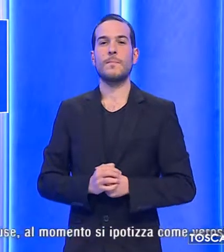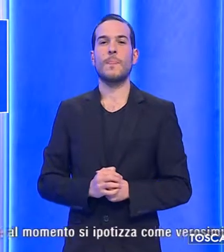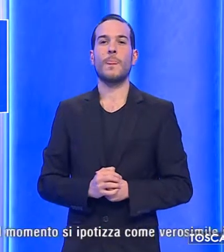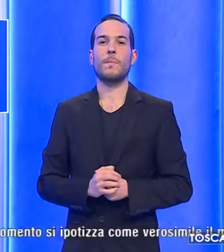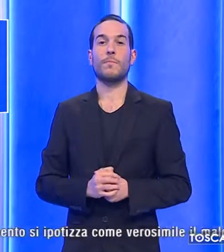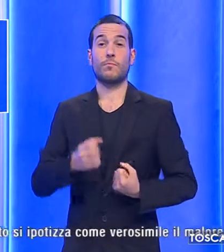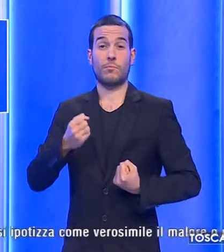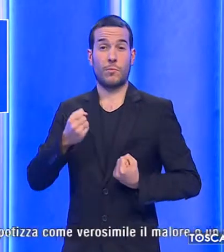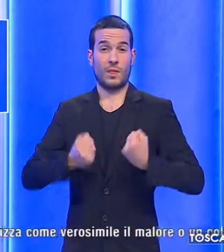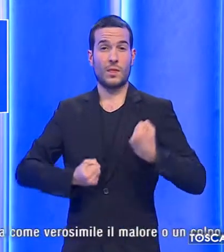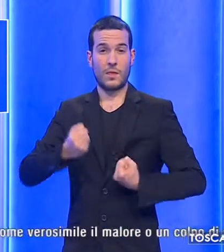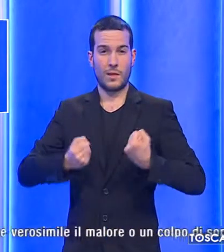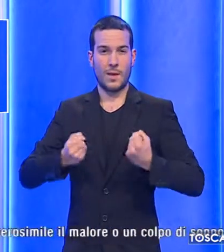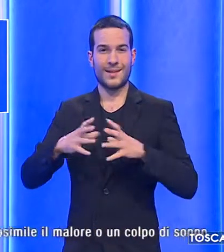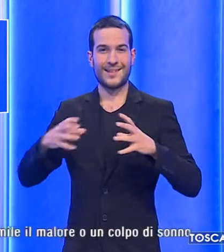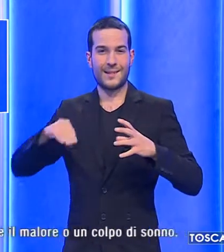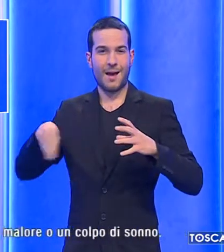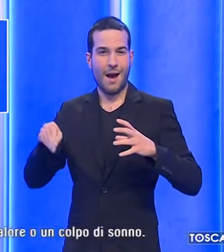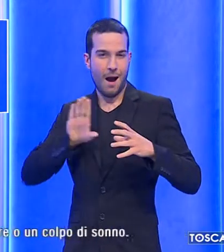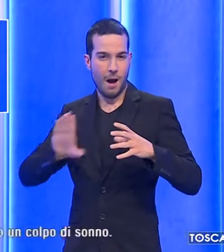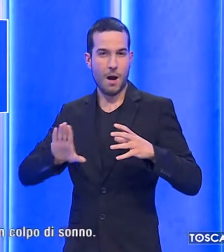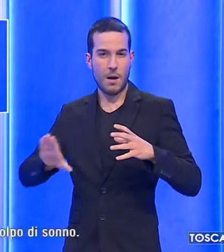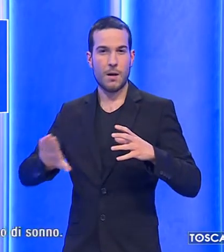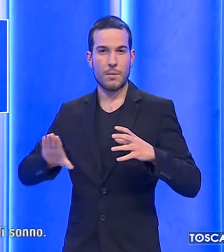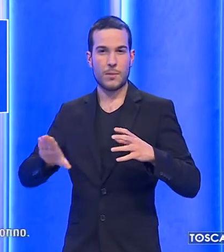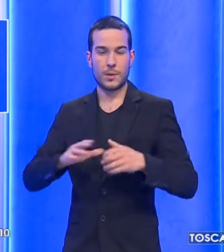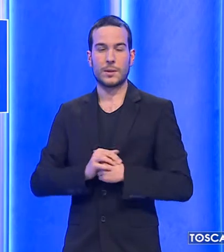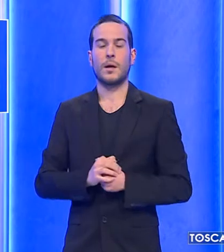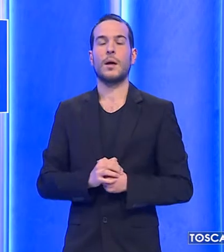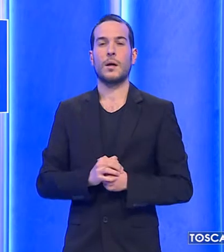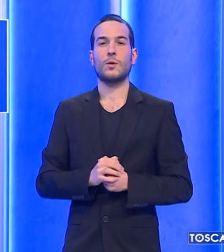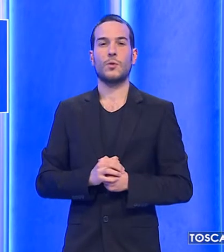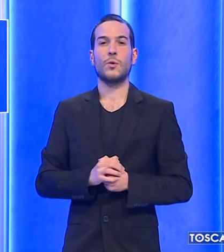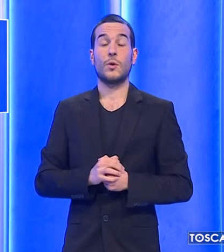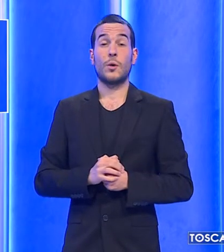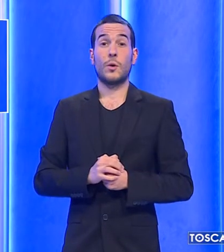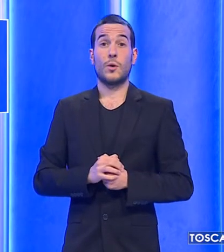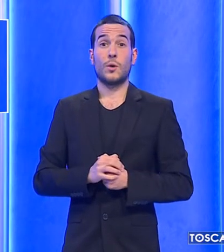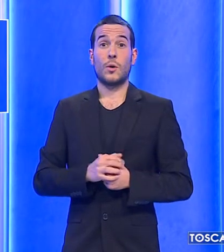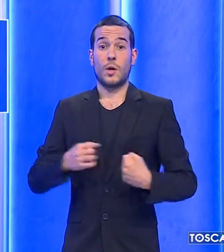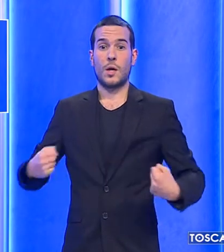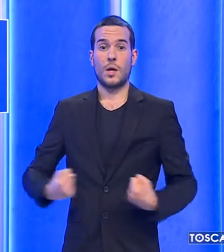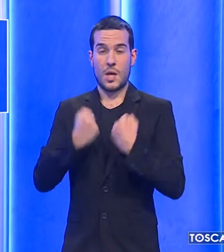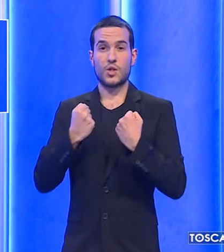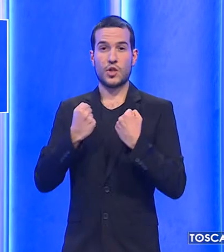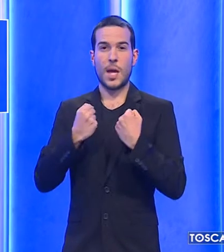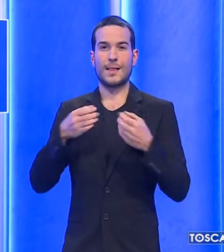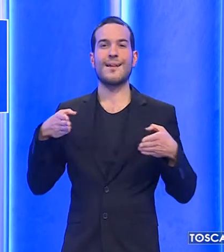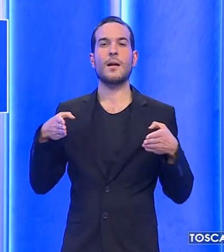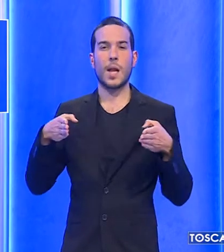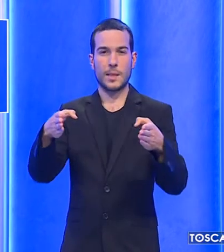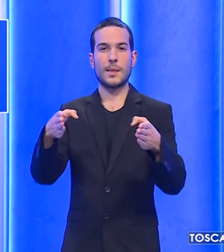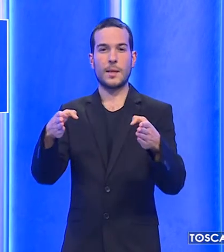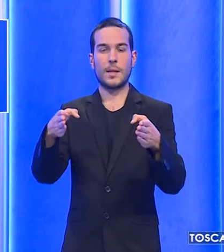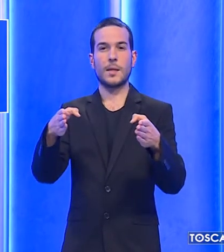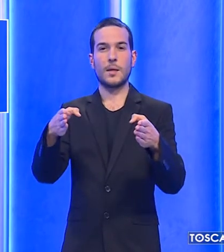Il tir è di una ditta del napoletano. A causa dell'incidente che è avvenuto sul rettilineo in carreggiata a sud,